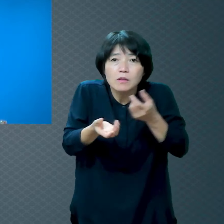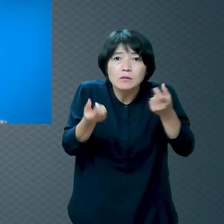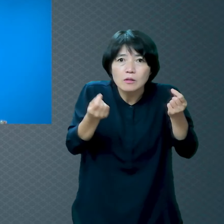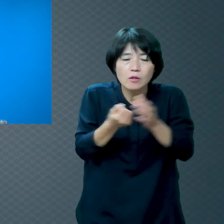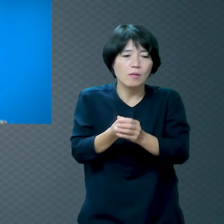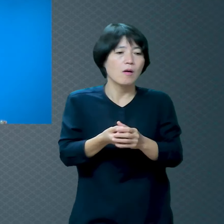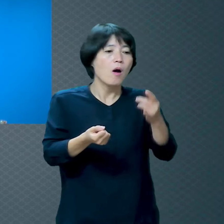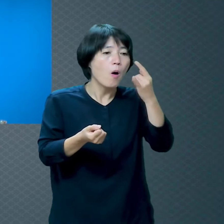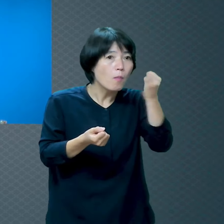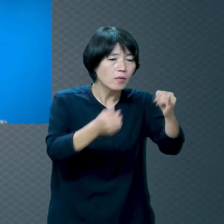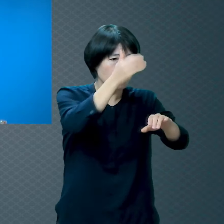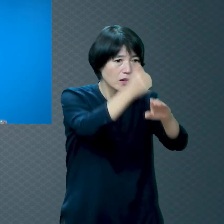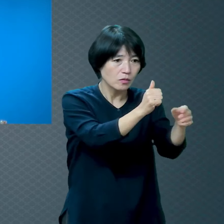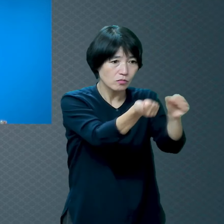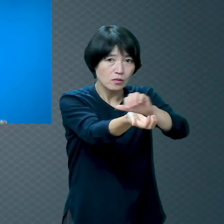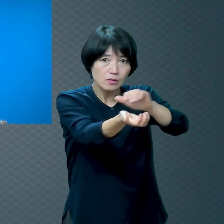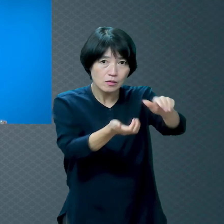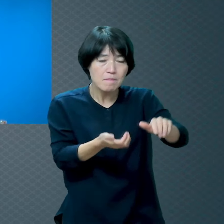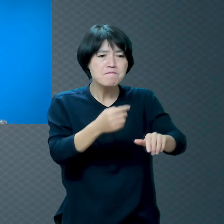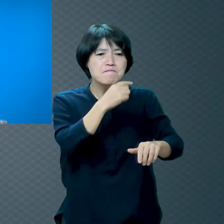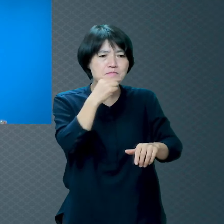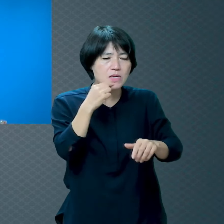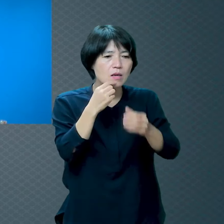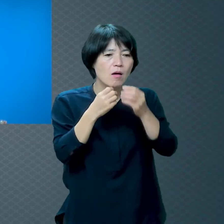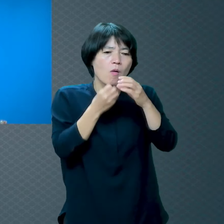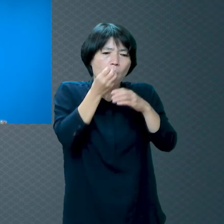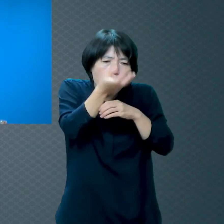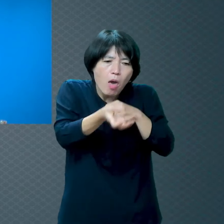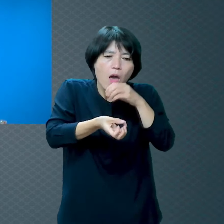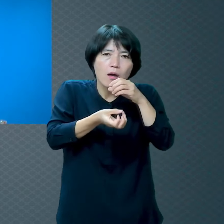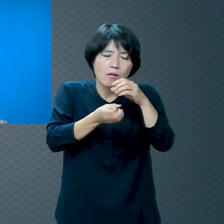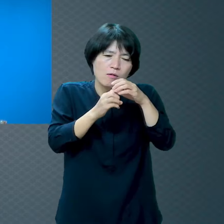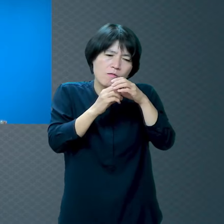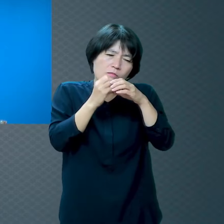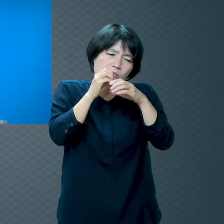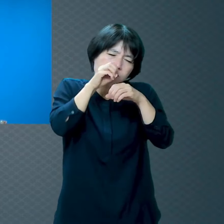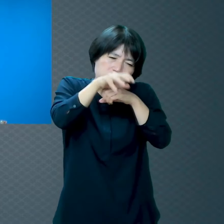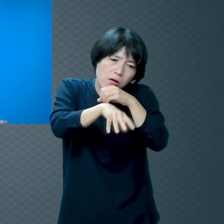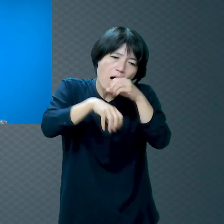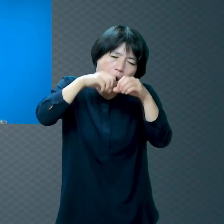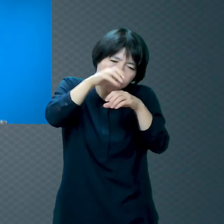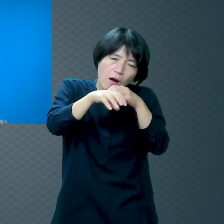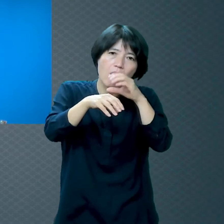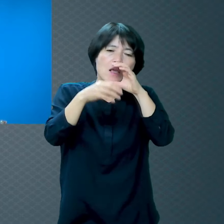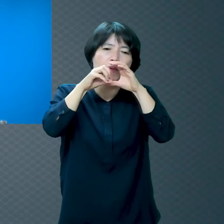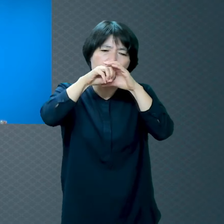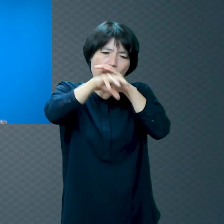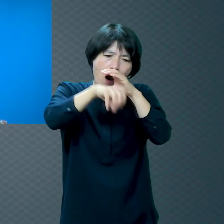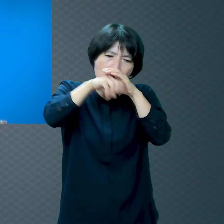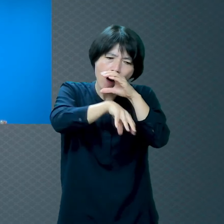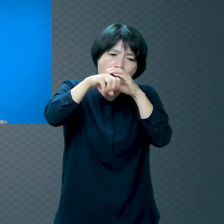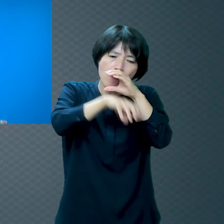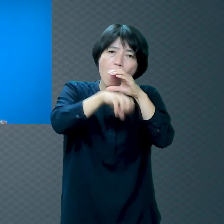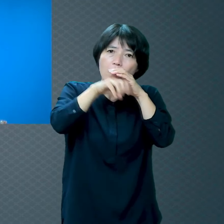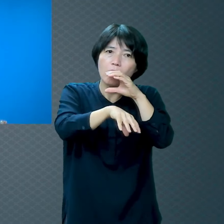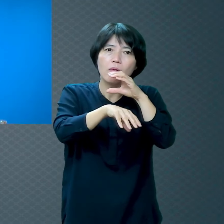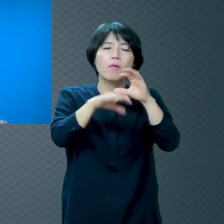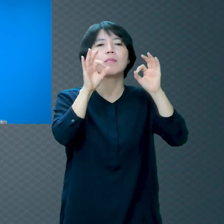쏟아지듯이 그냥 이렇게 웩 하는 게 아니에요 웩 하면 얼마나 많이 나오는지